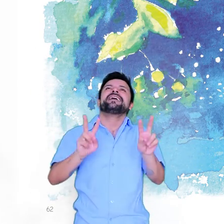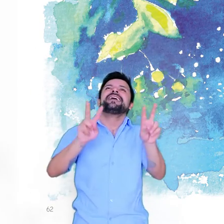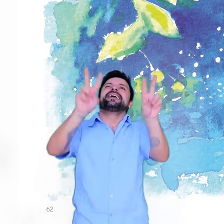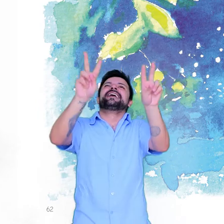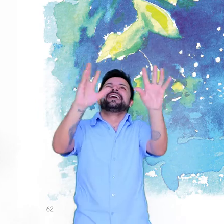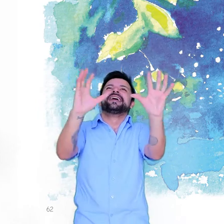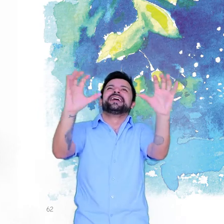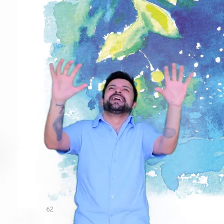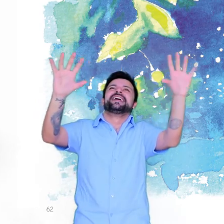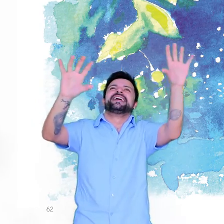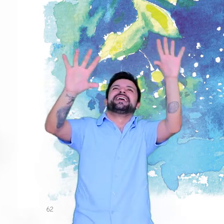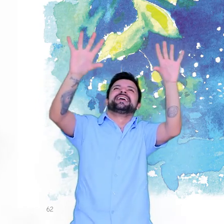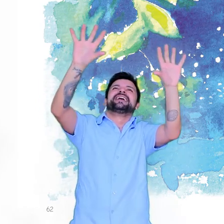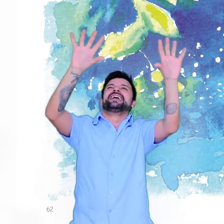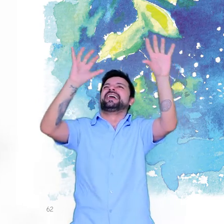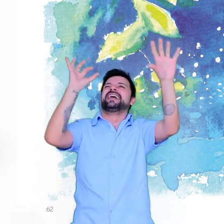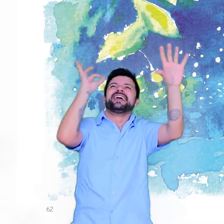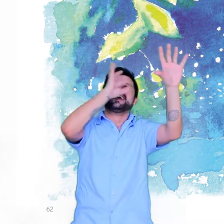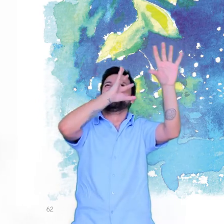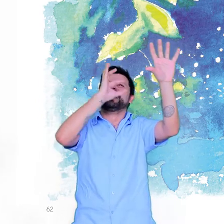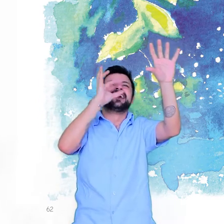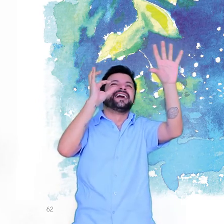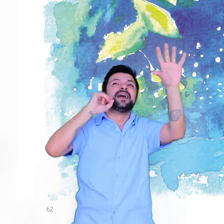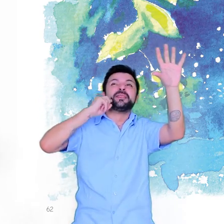E uma constelação de limões estrela